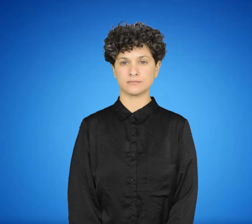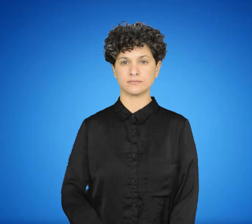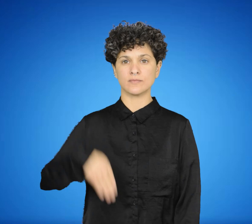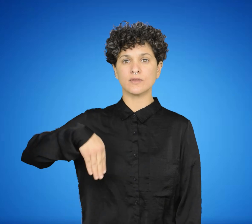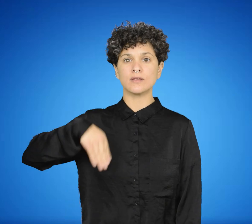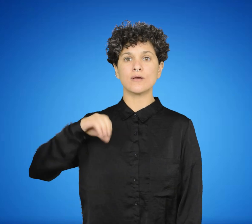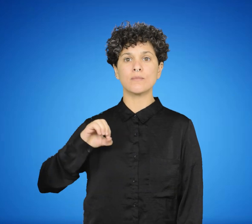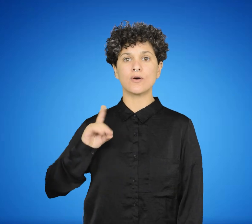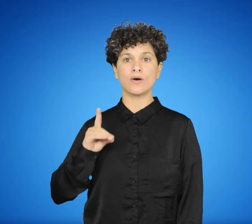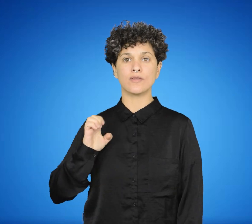Moderna